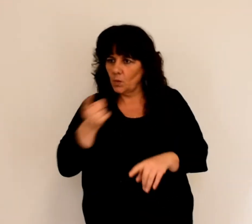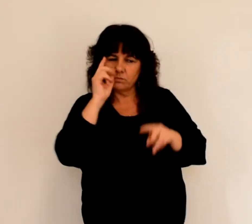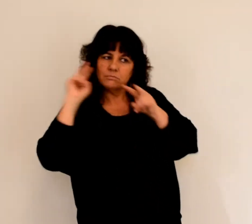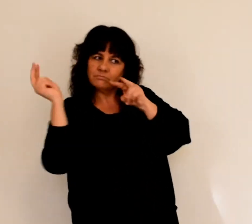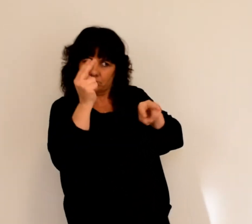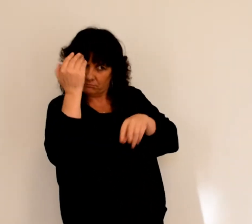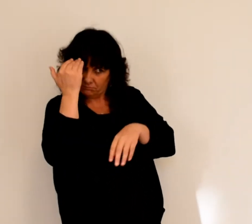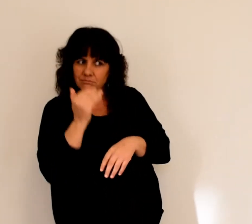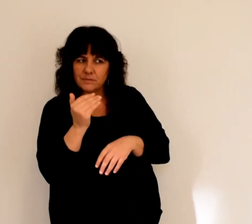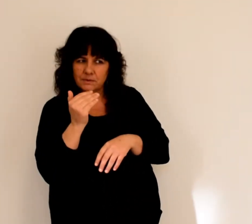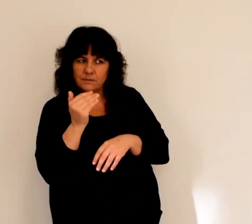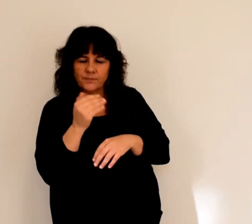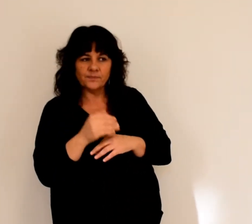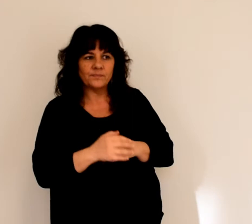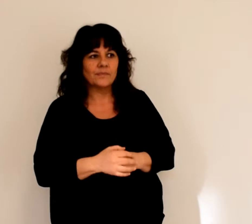Le Seigneur est proche.